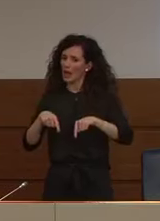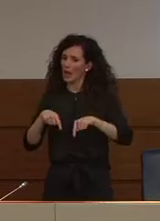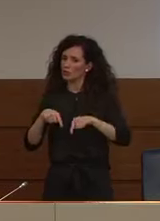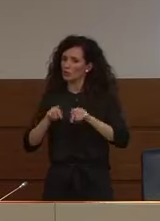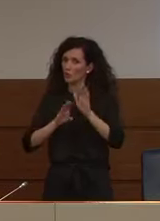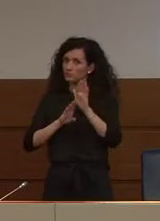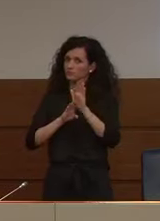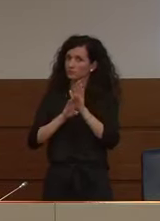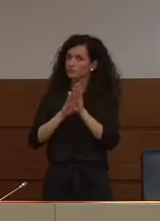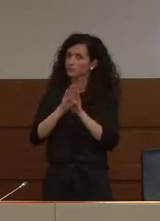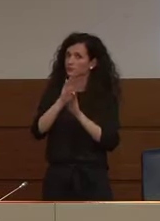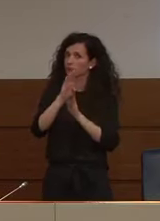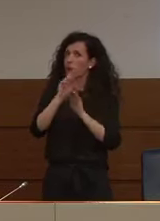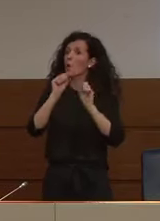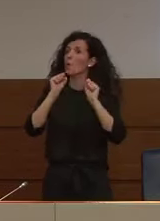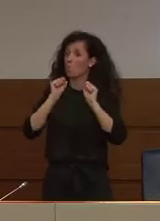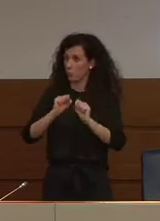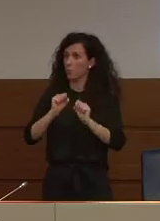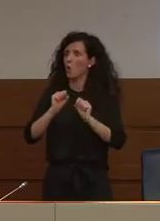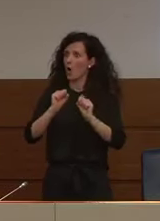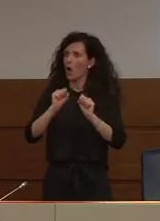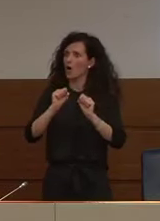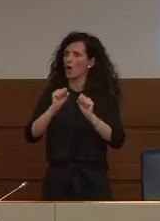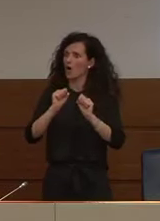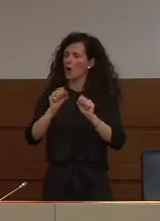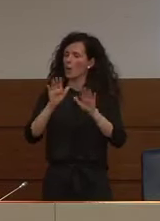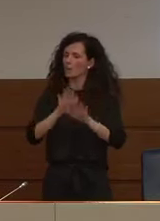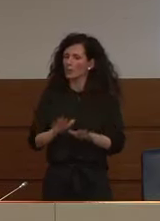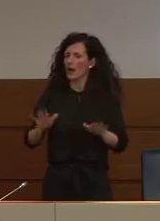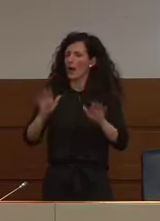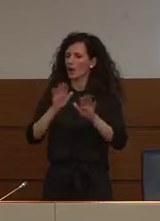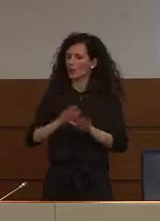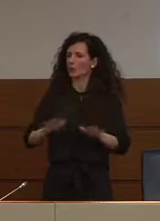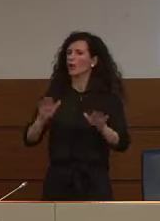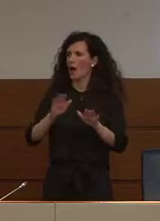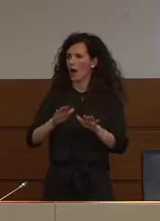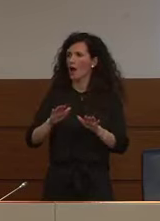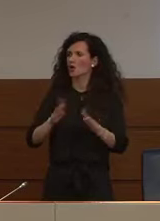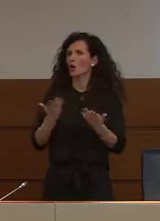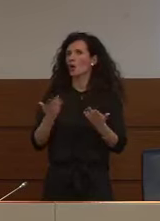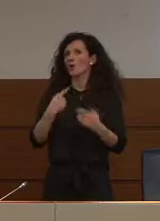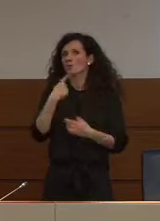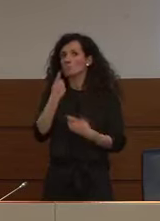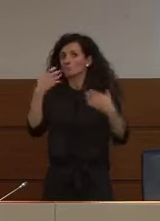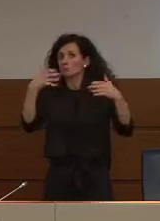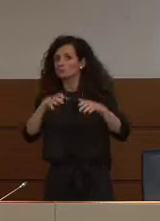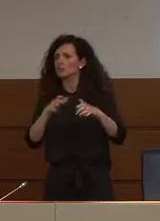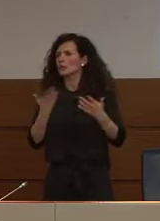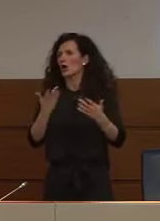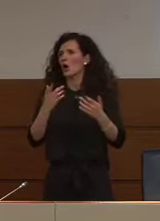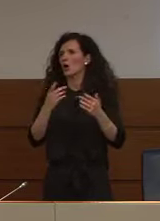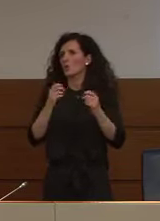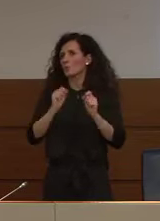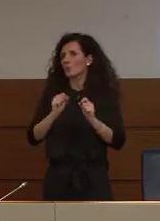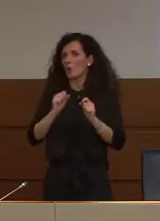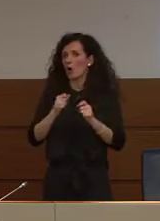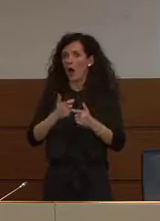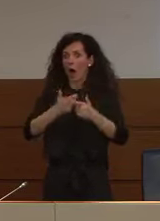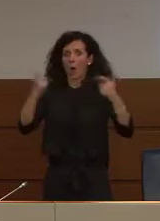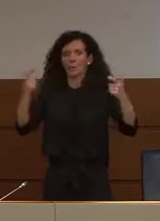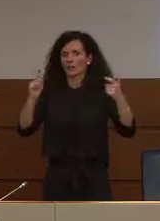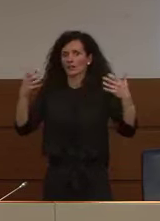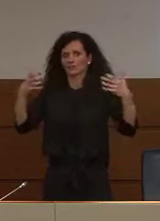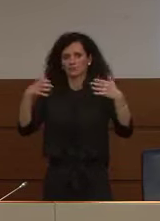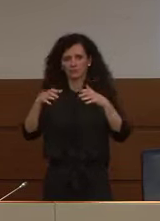e quindi siamo in una fase che potrebbe portarci a lentamente a non dico decrescita degli aumenti in questo senso